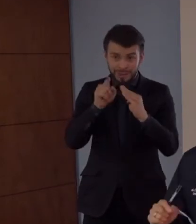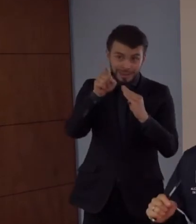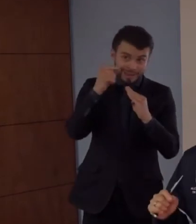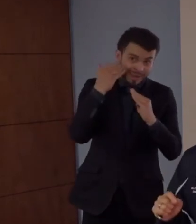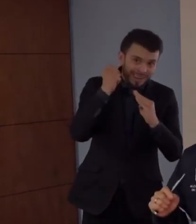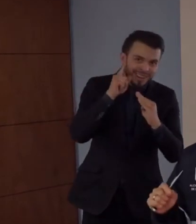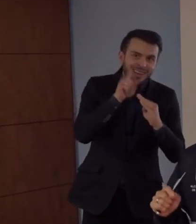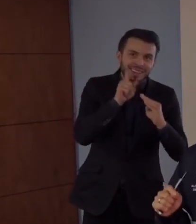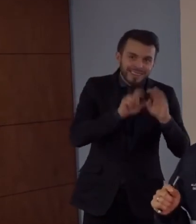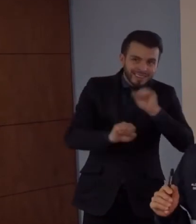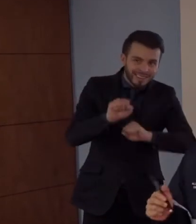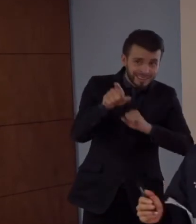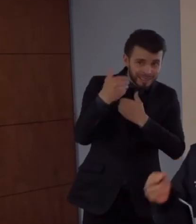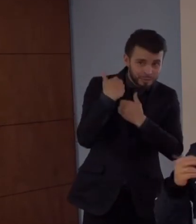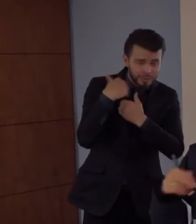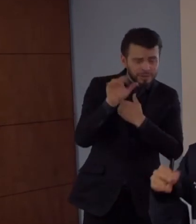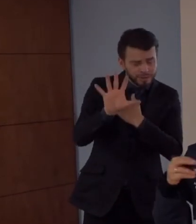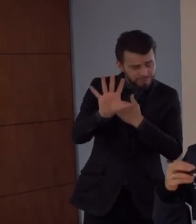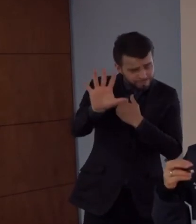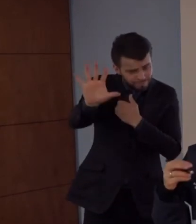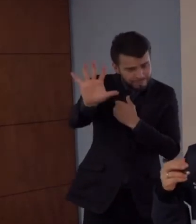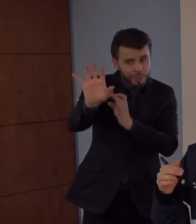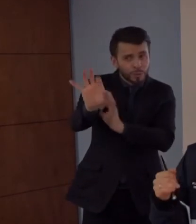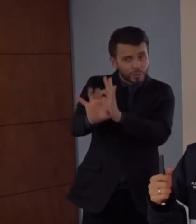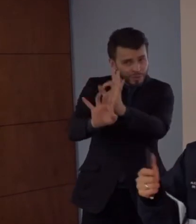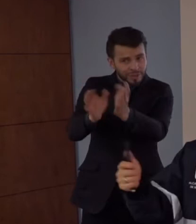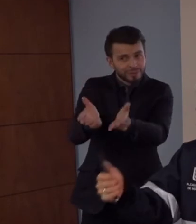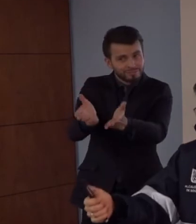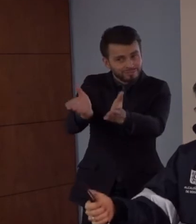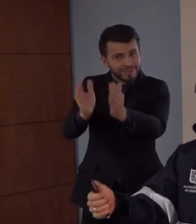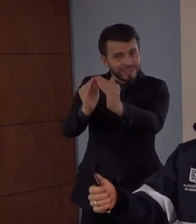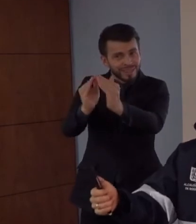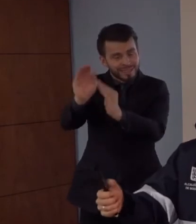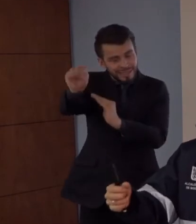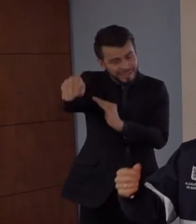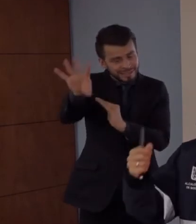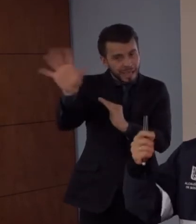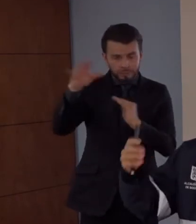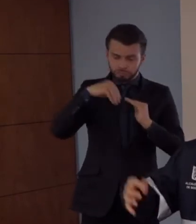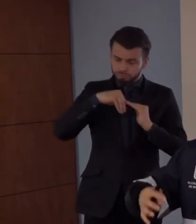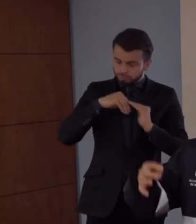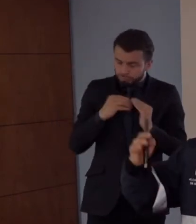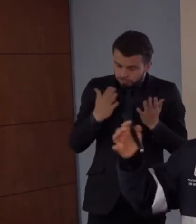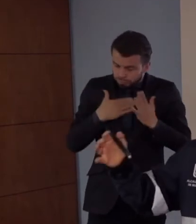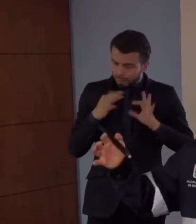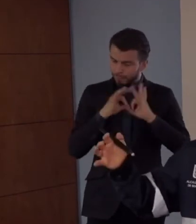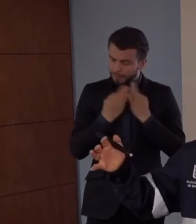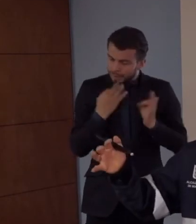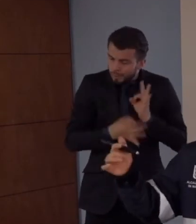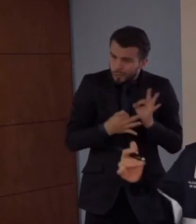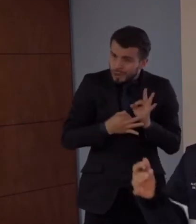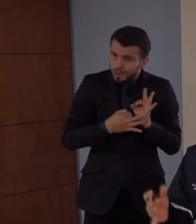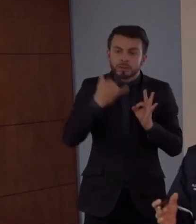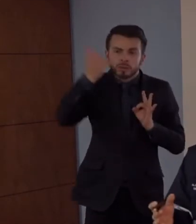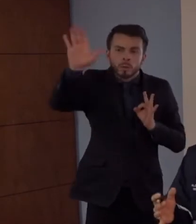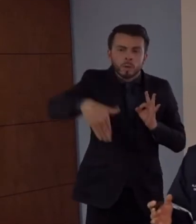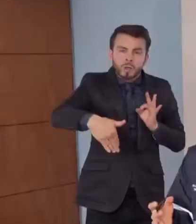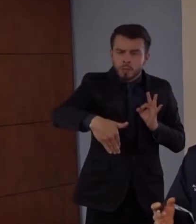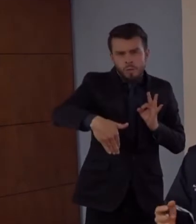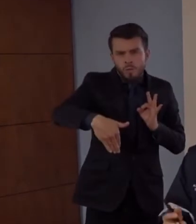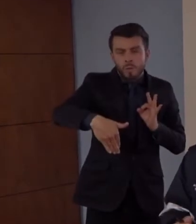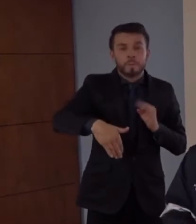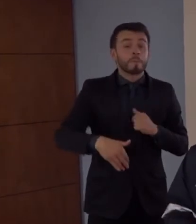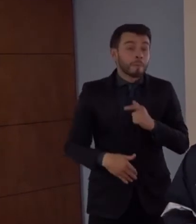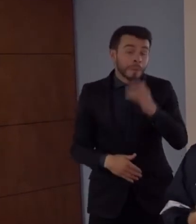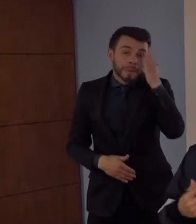También necesita mantenerse en casa. Todos los que podamos, obviamente, hay cientos de mujeres que dependen de su